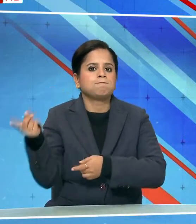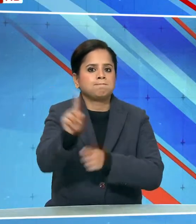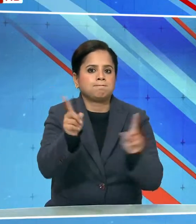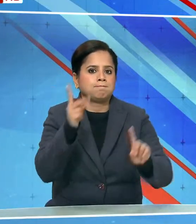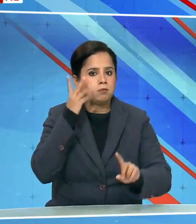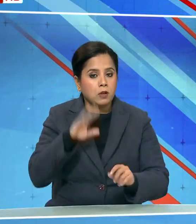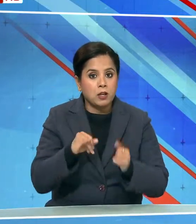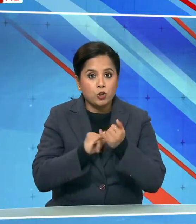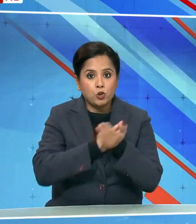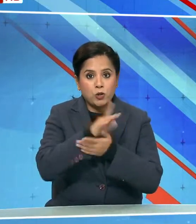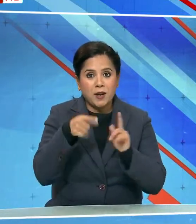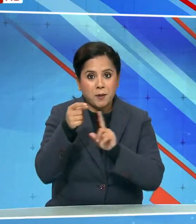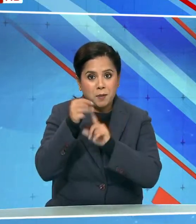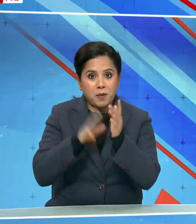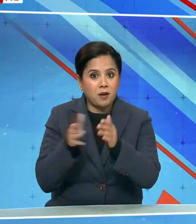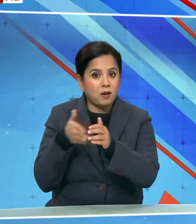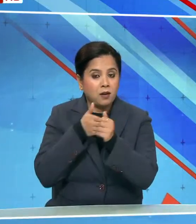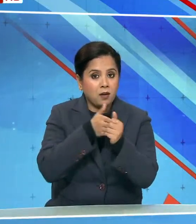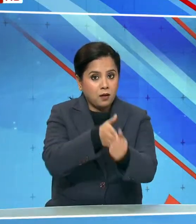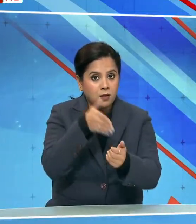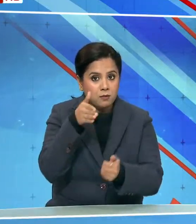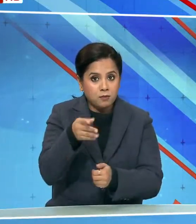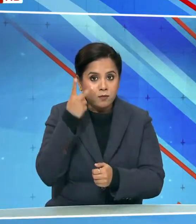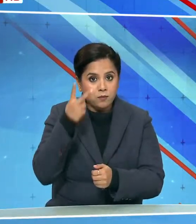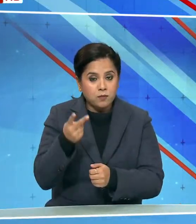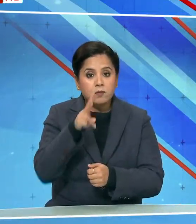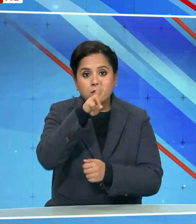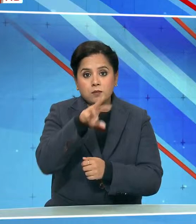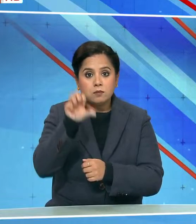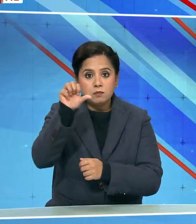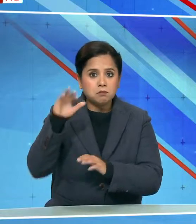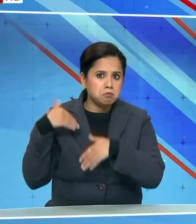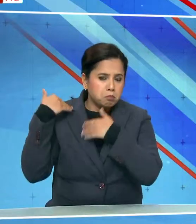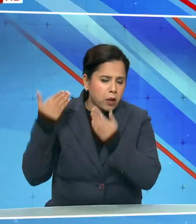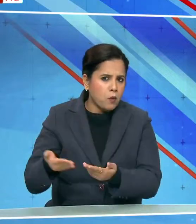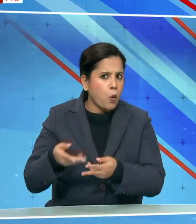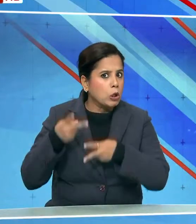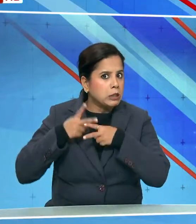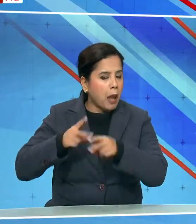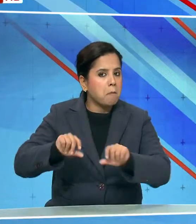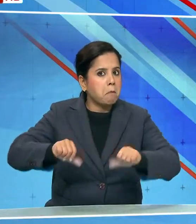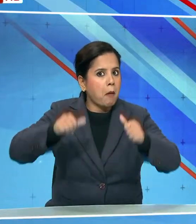है शेख हसीना की नेतरत्व वाली अवामी लीग 2009 से सत्ता में है